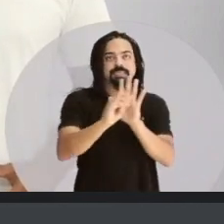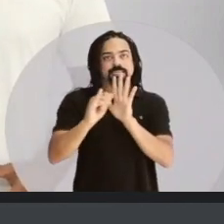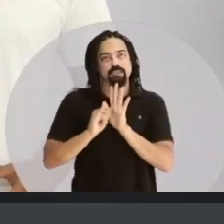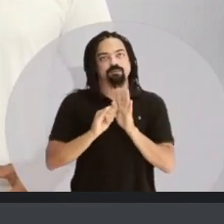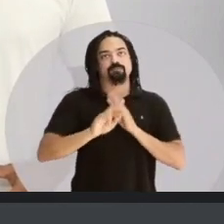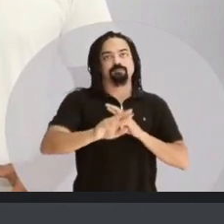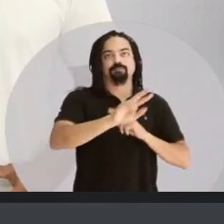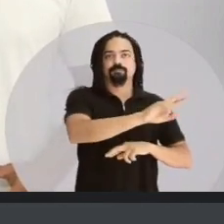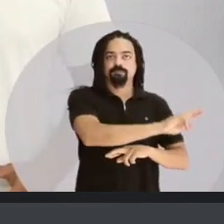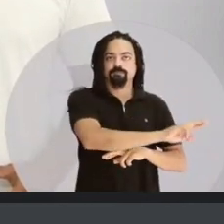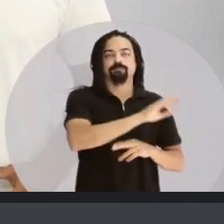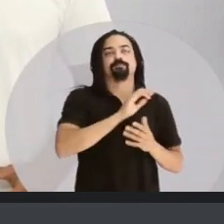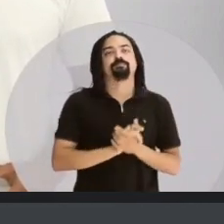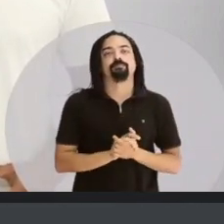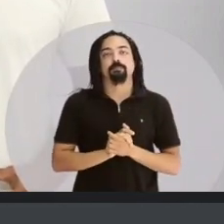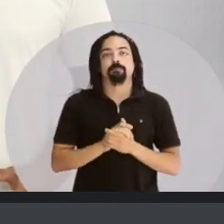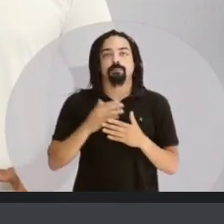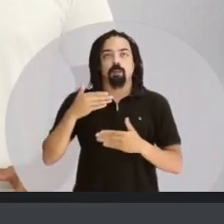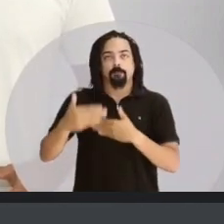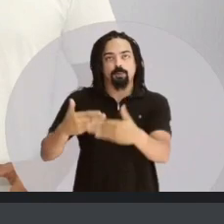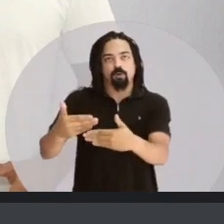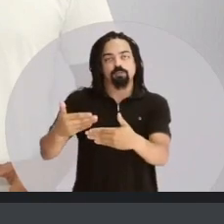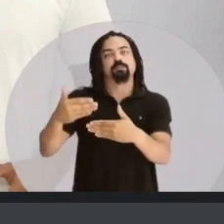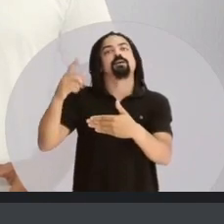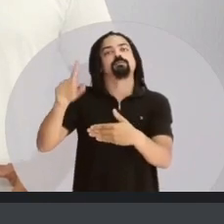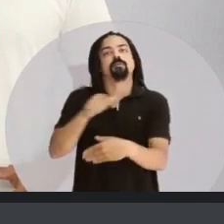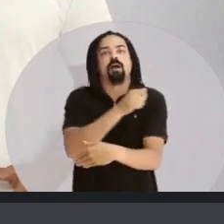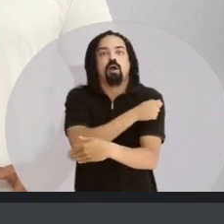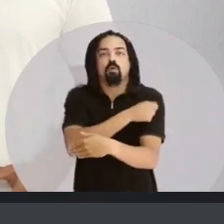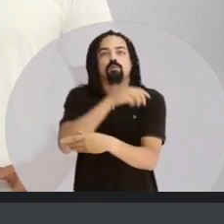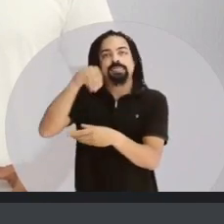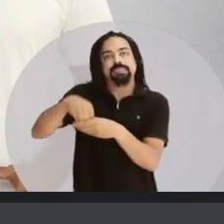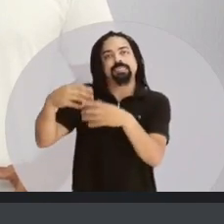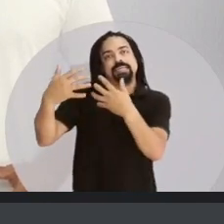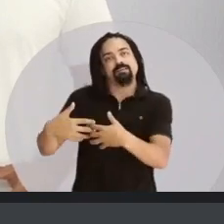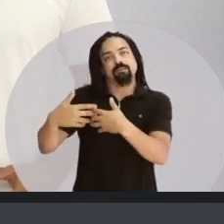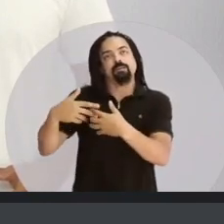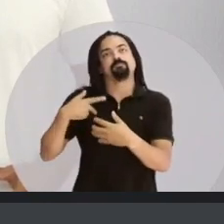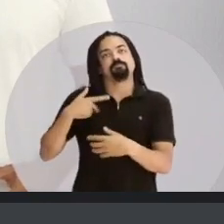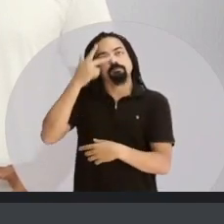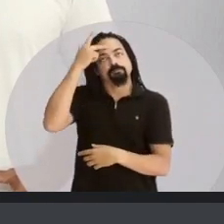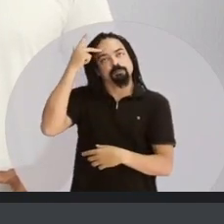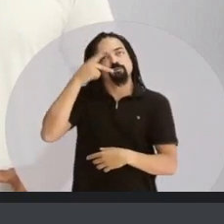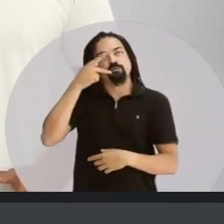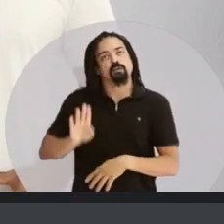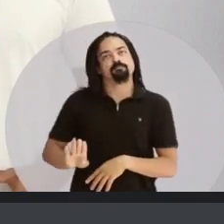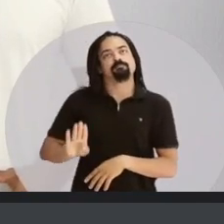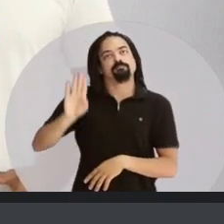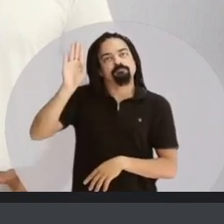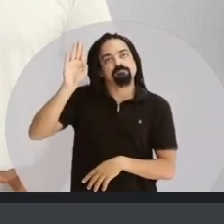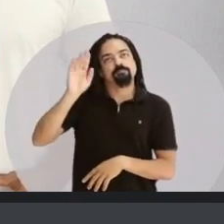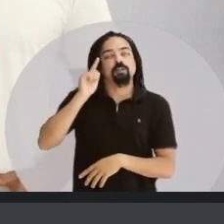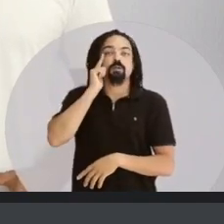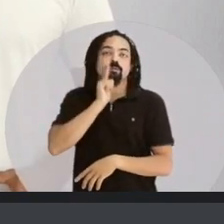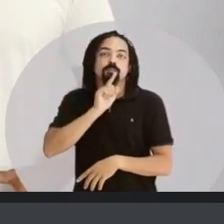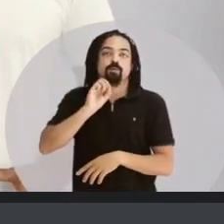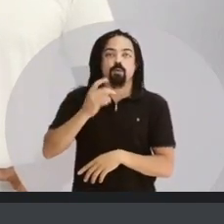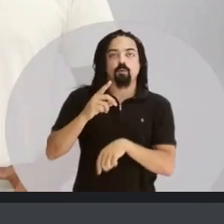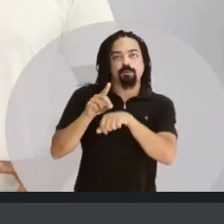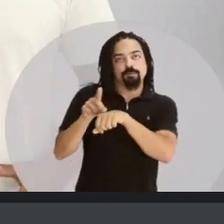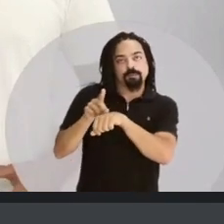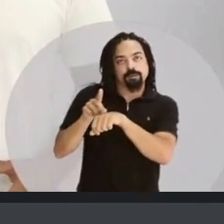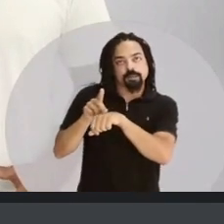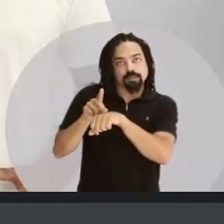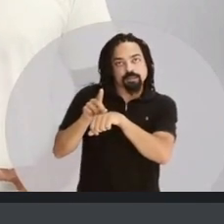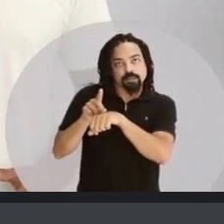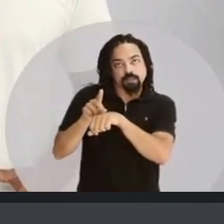identidade marcada por traços distintos. Nos processos seletivos de estudantes do IFCE, quando um candidato ou candidata